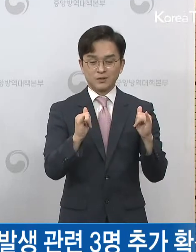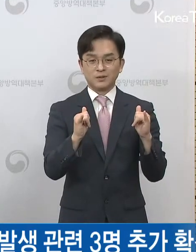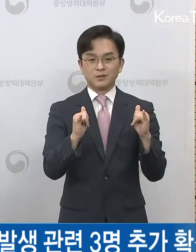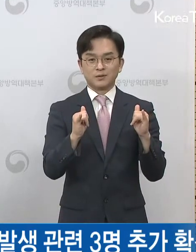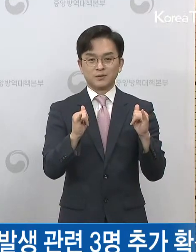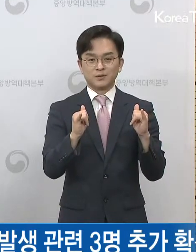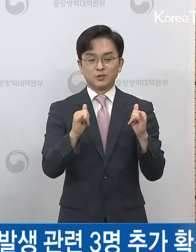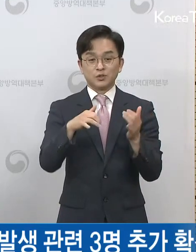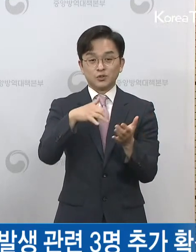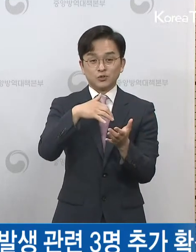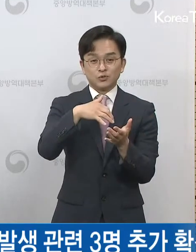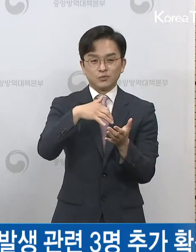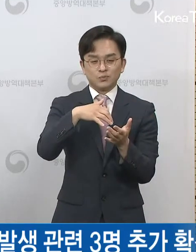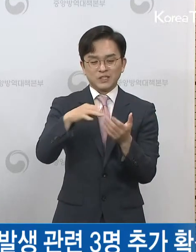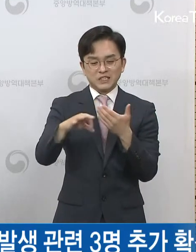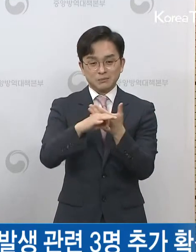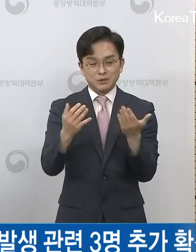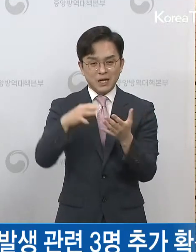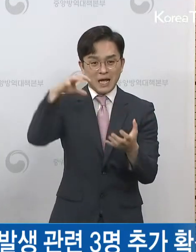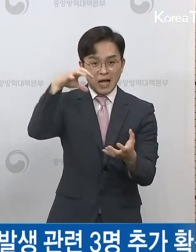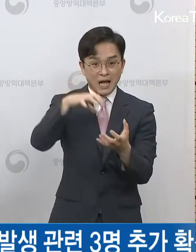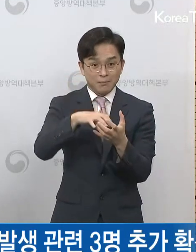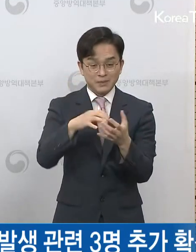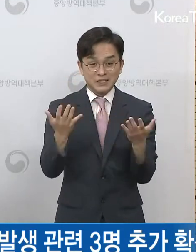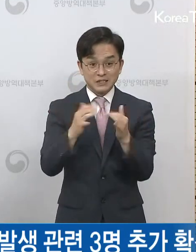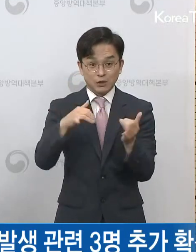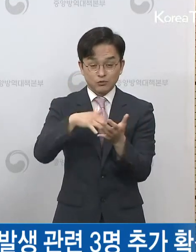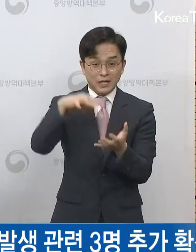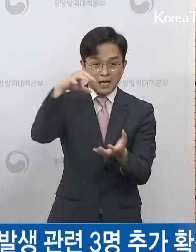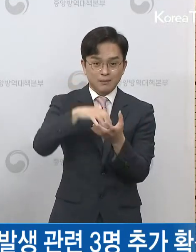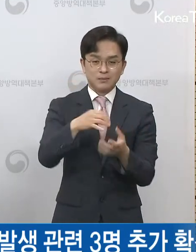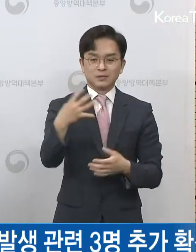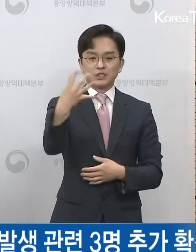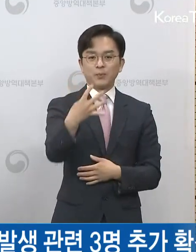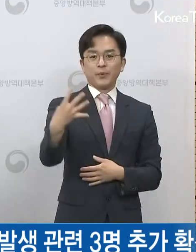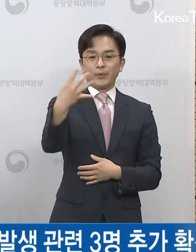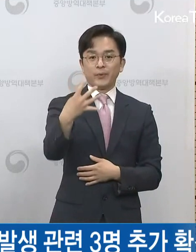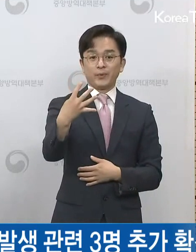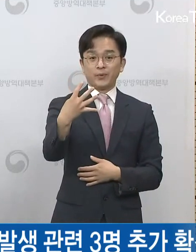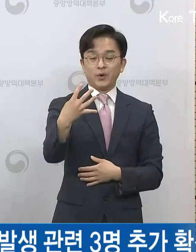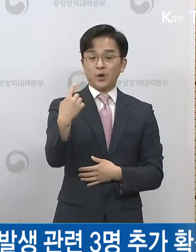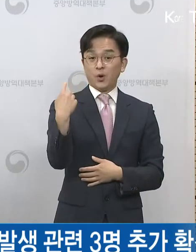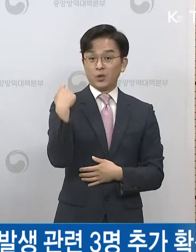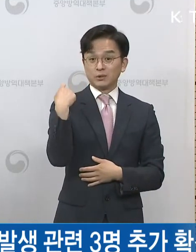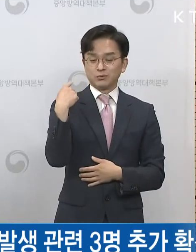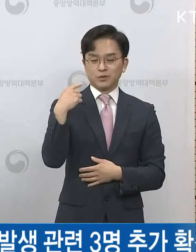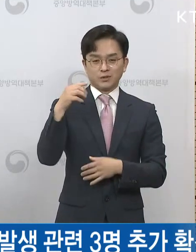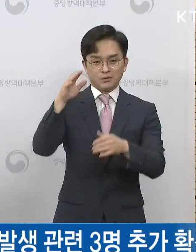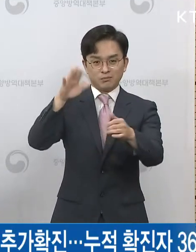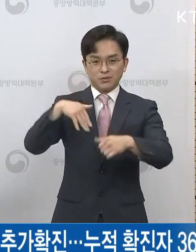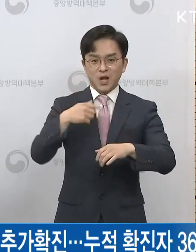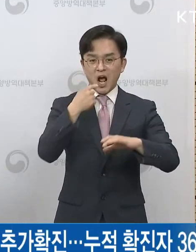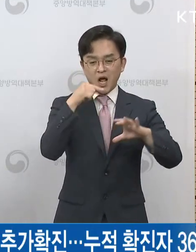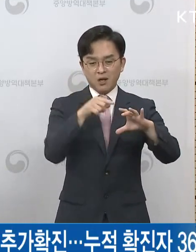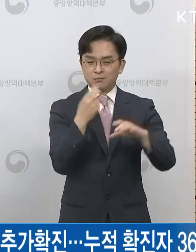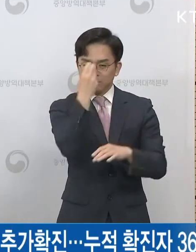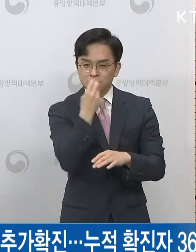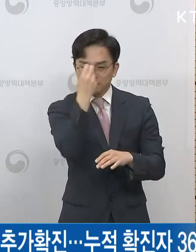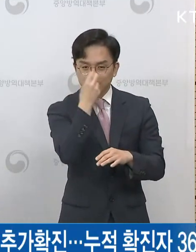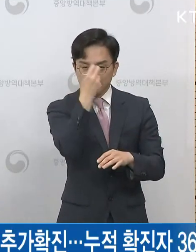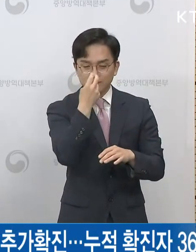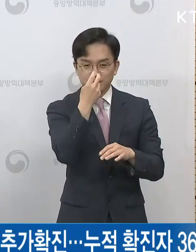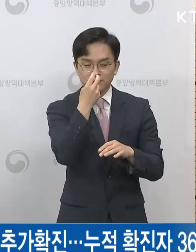4천여 명 정도가 근무를 한 걸로 파악이 되고 있고 어제부터 계속 지속적인 선별검사소에서